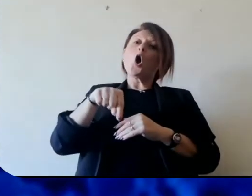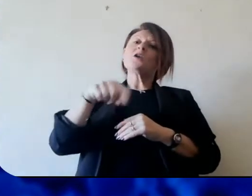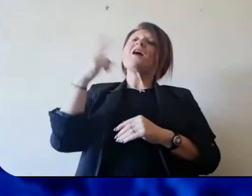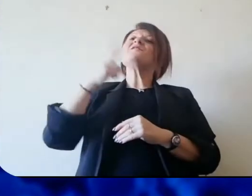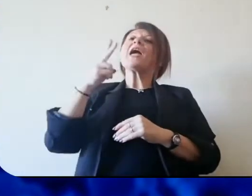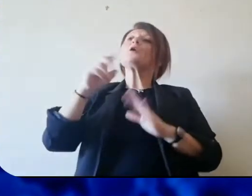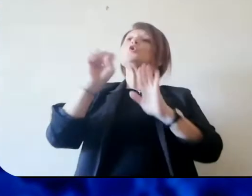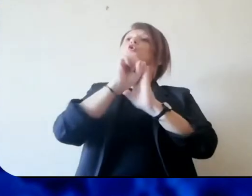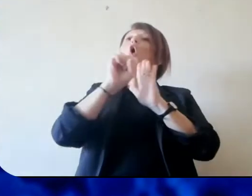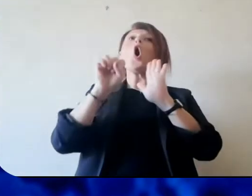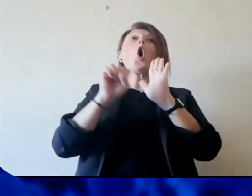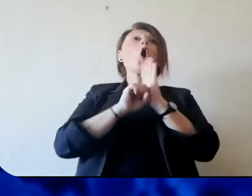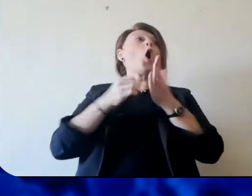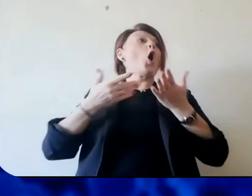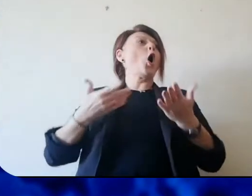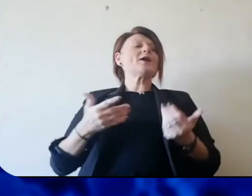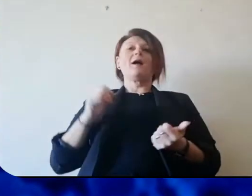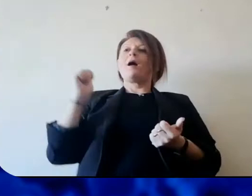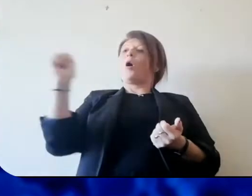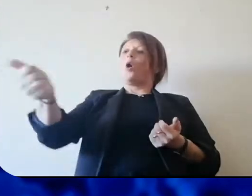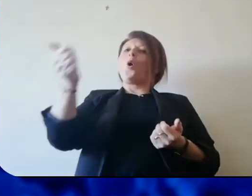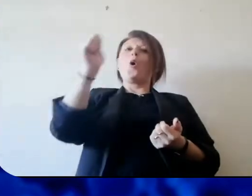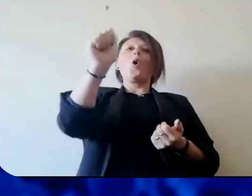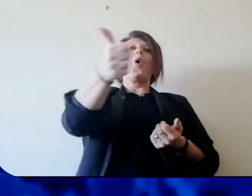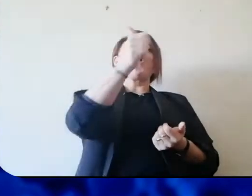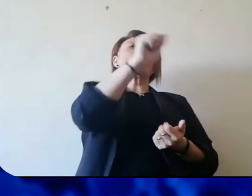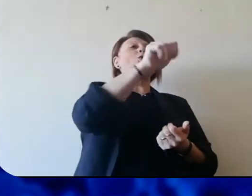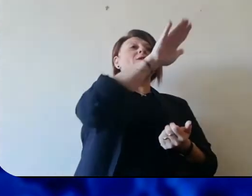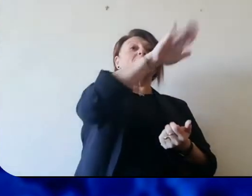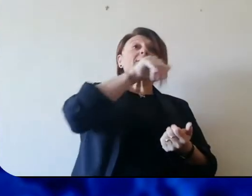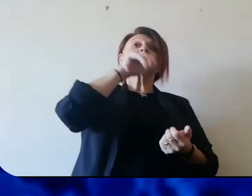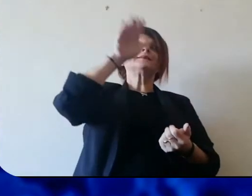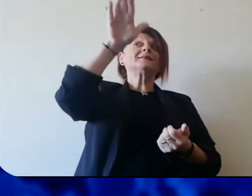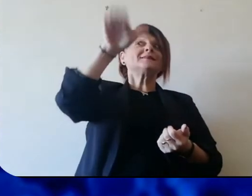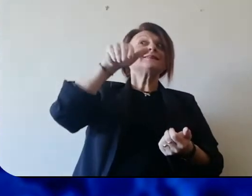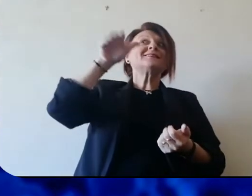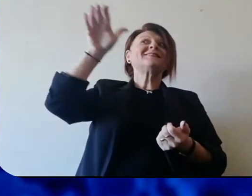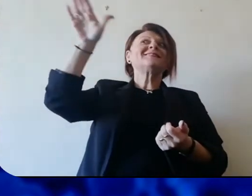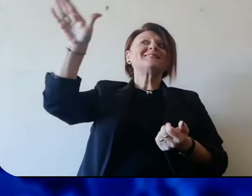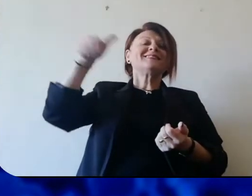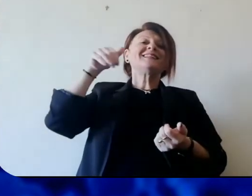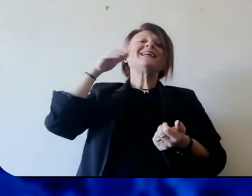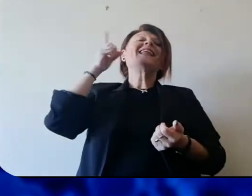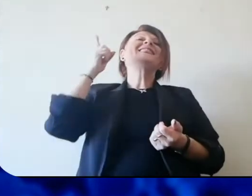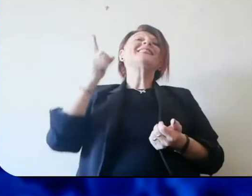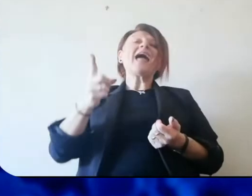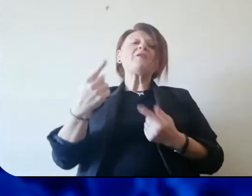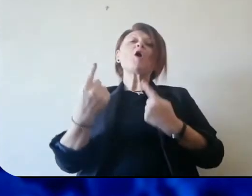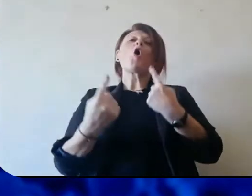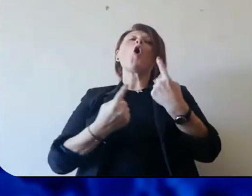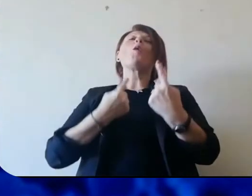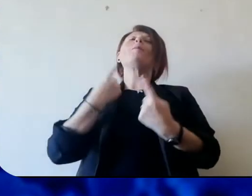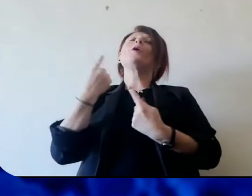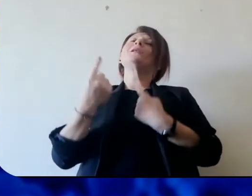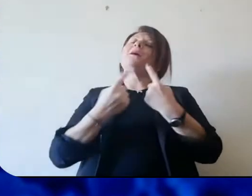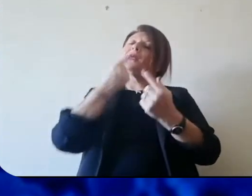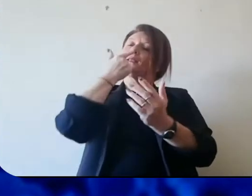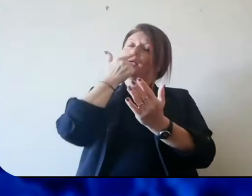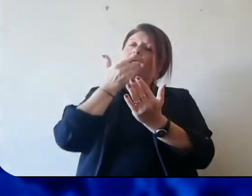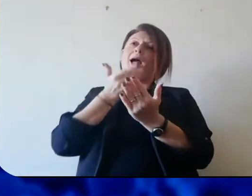la storia chiama ciascuno di noi a assumere delle responsabilità, a tenere dei